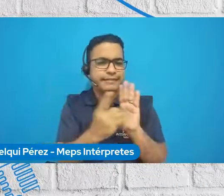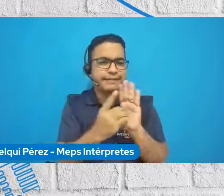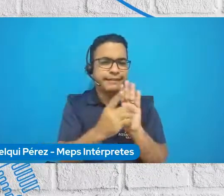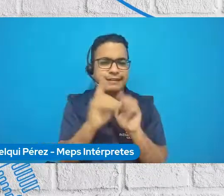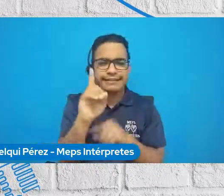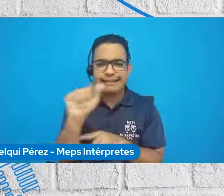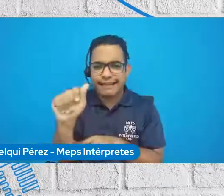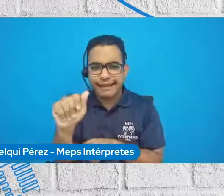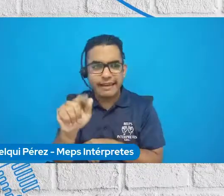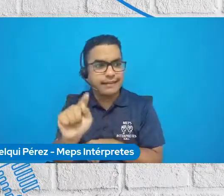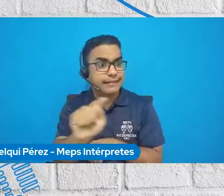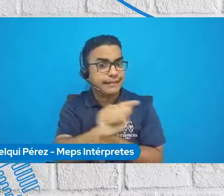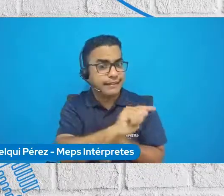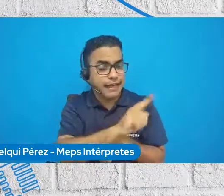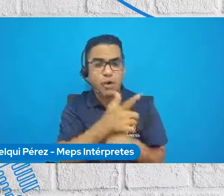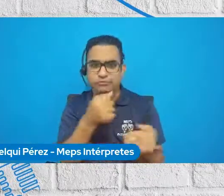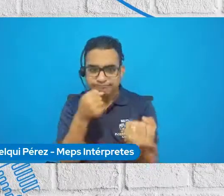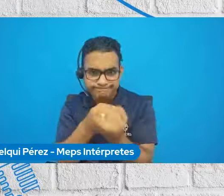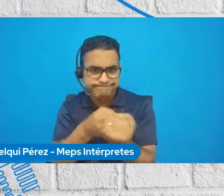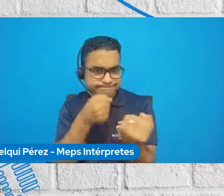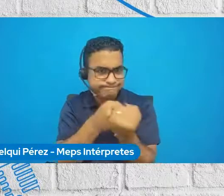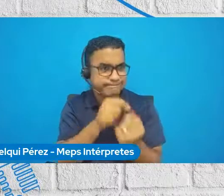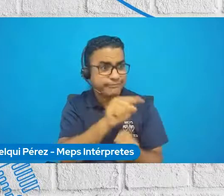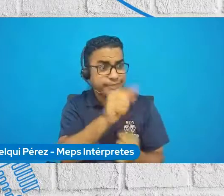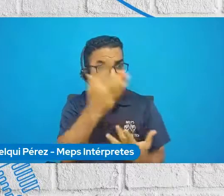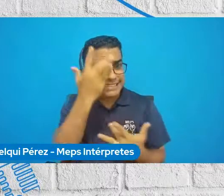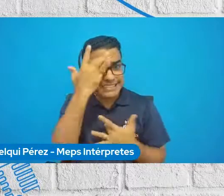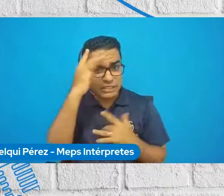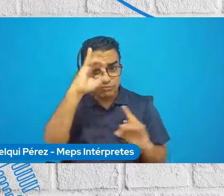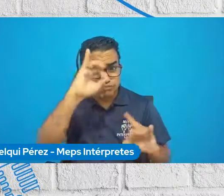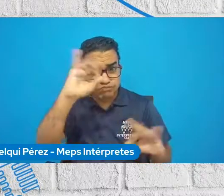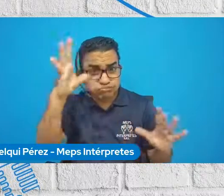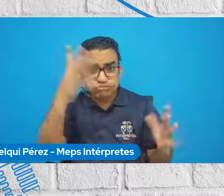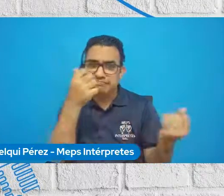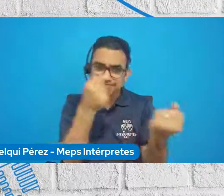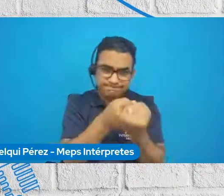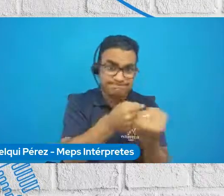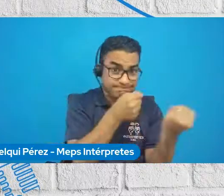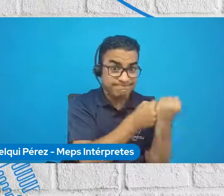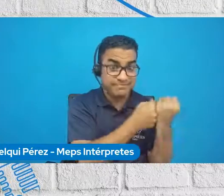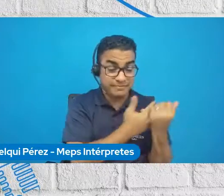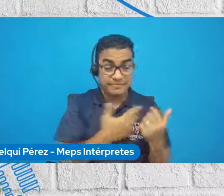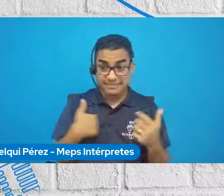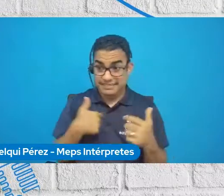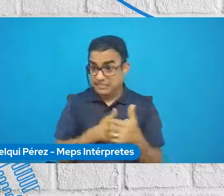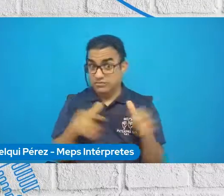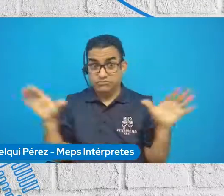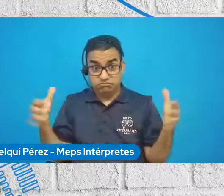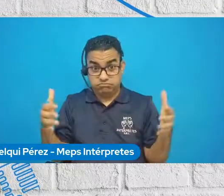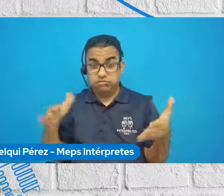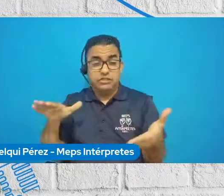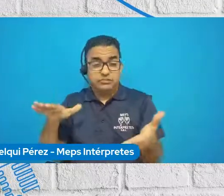y también aquellas personas con enfermedades crónicas. A través del voluntariado se realizó un monitoreo masivo de toda esta población